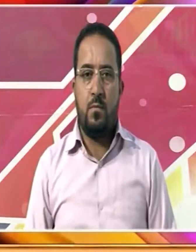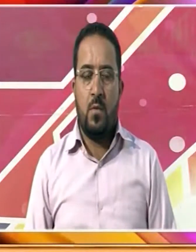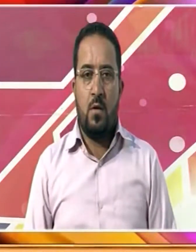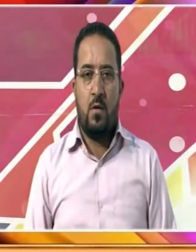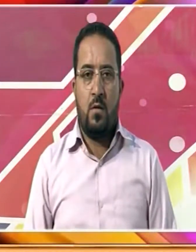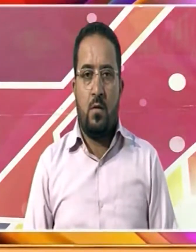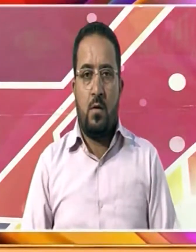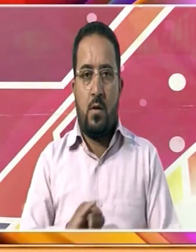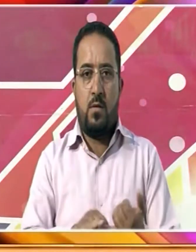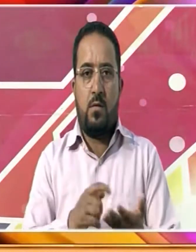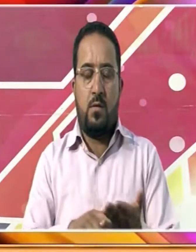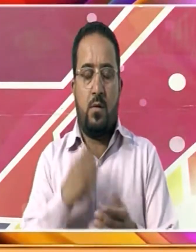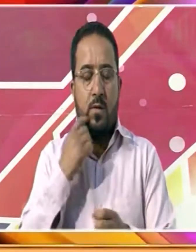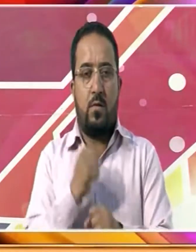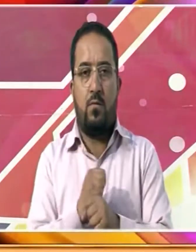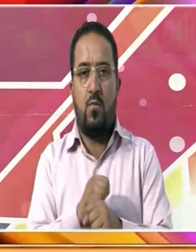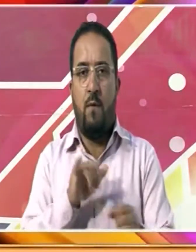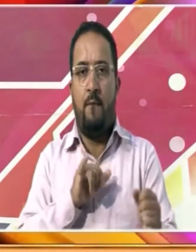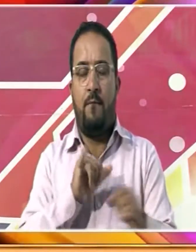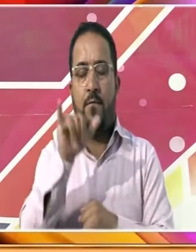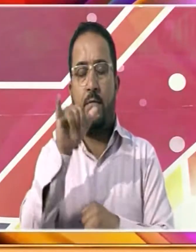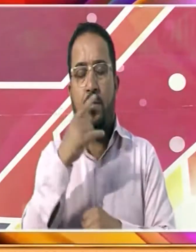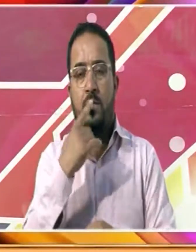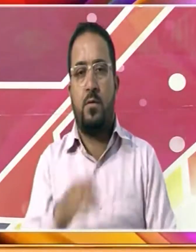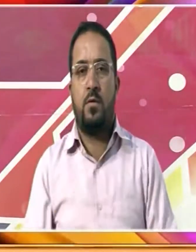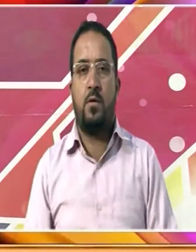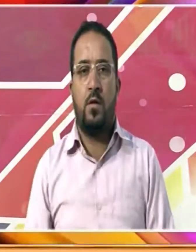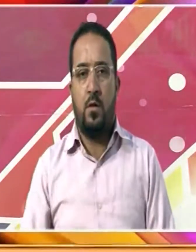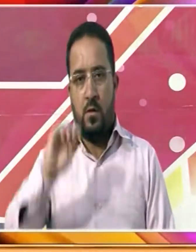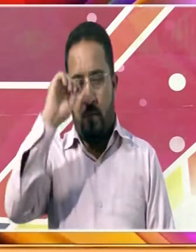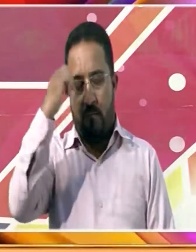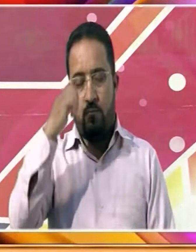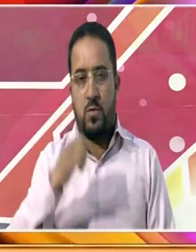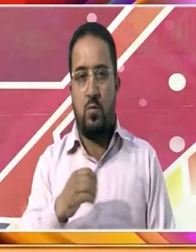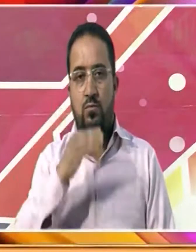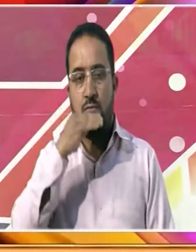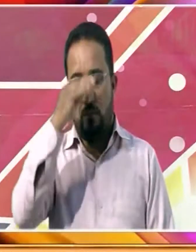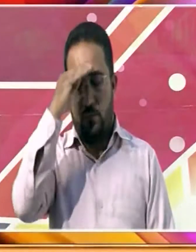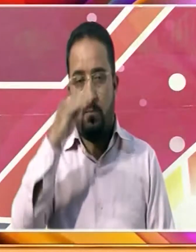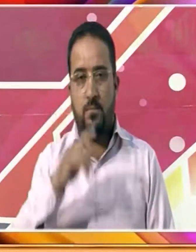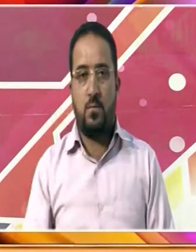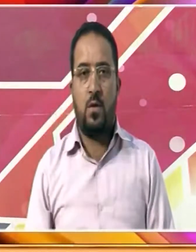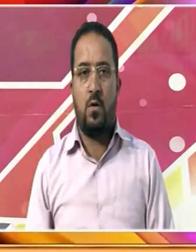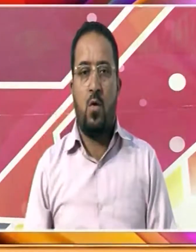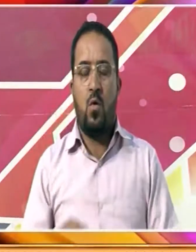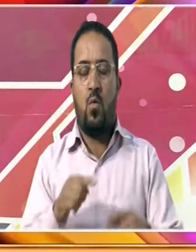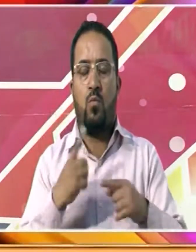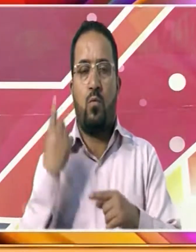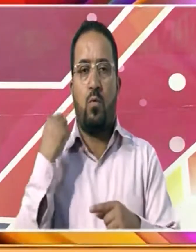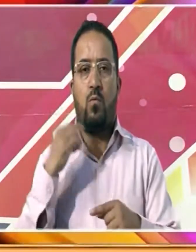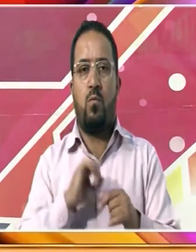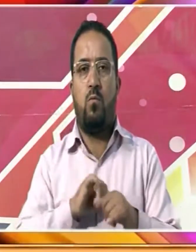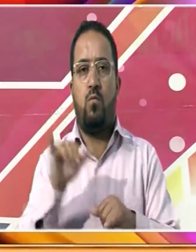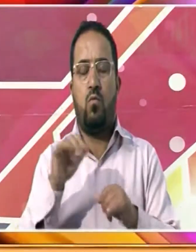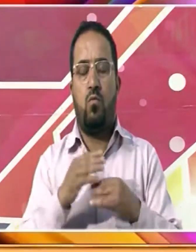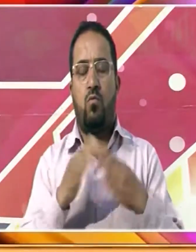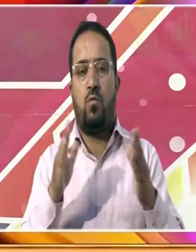سری نگر کے بائنل اقوامی ہوائی اڈے سے آزمین حج کی روانگی کا سلسلہ کل سے شروع ہوا